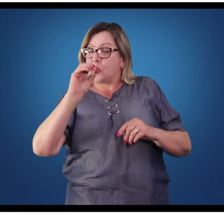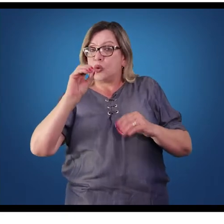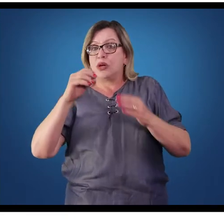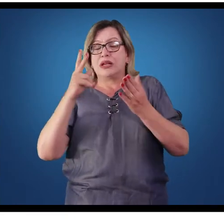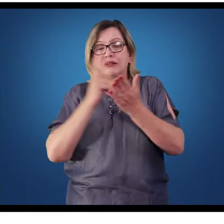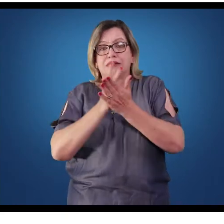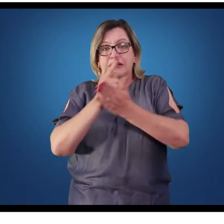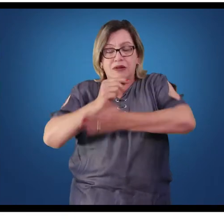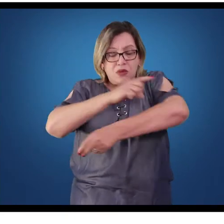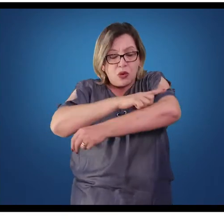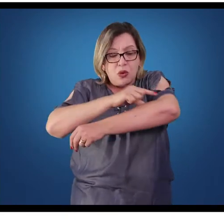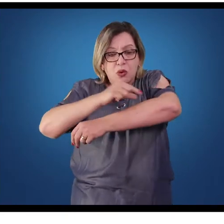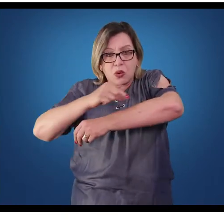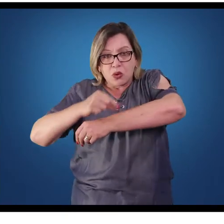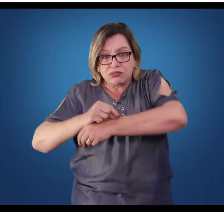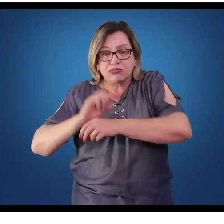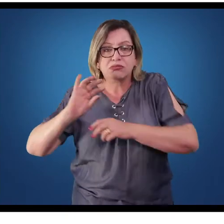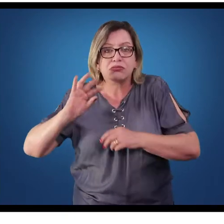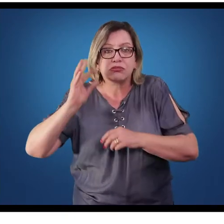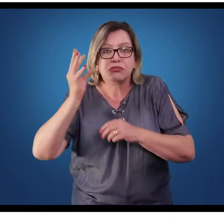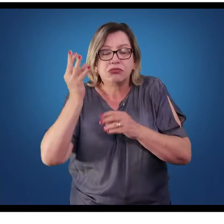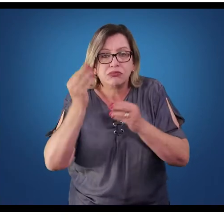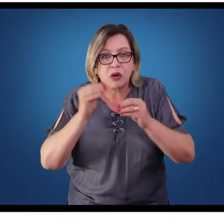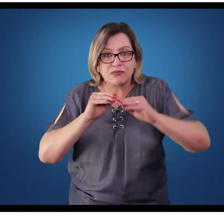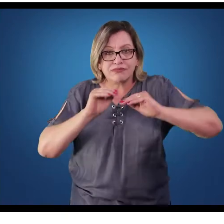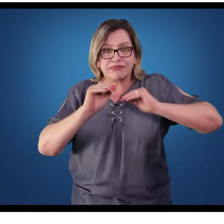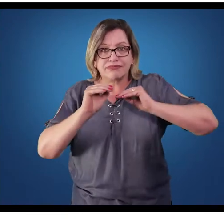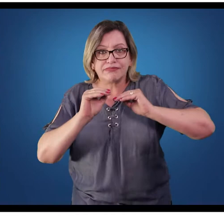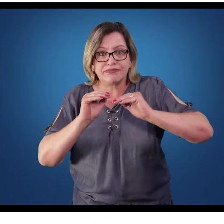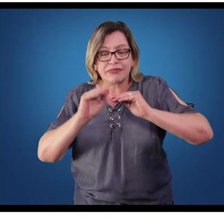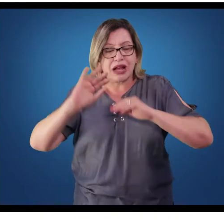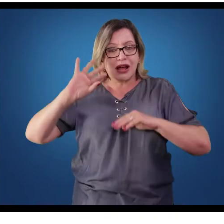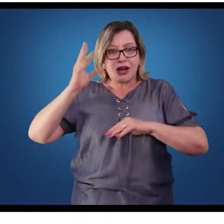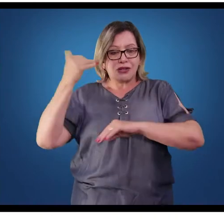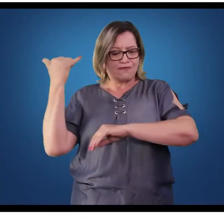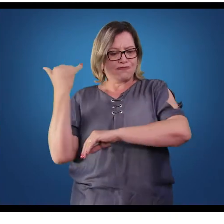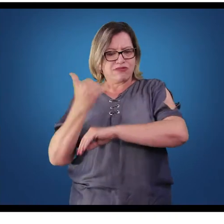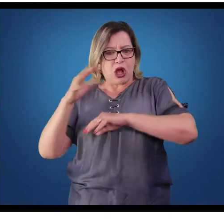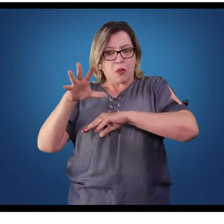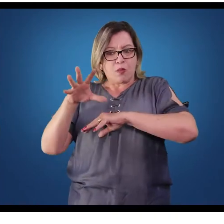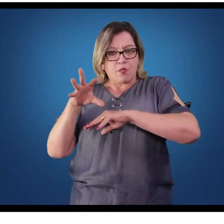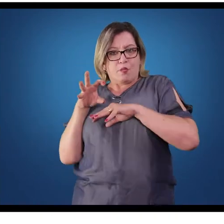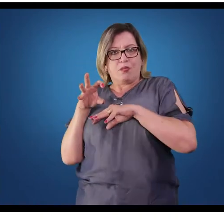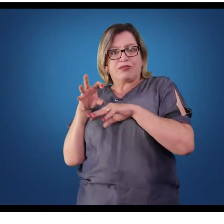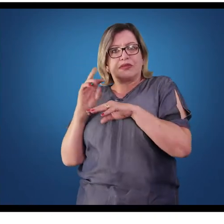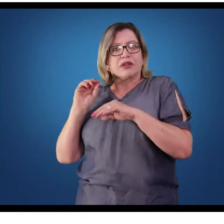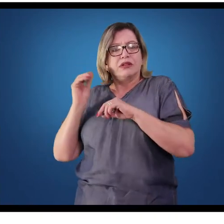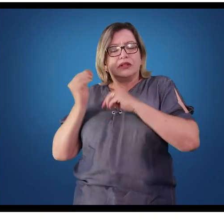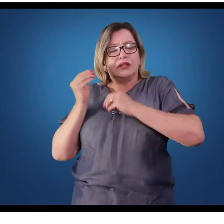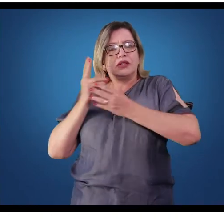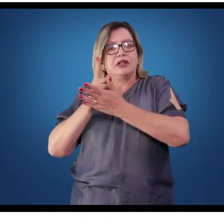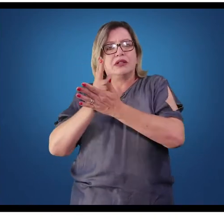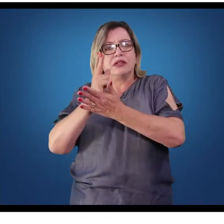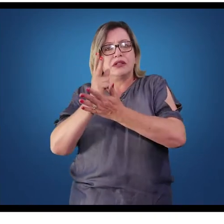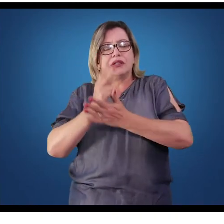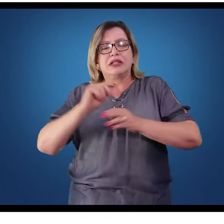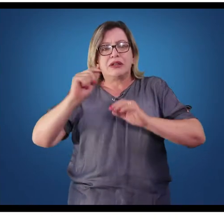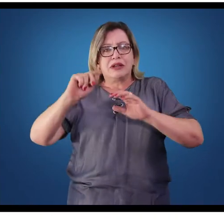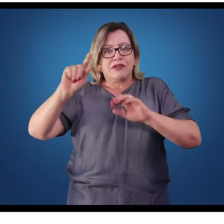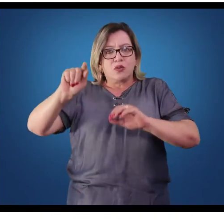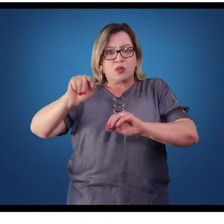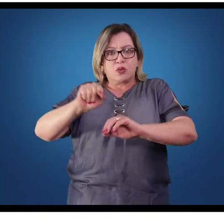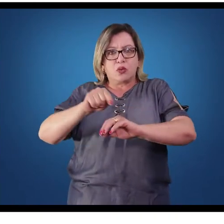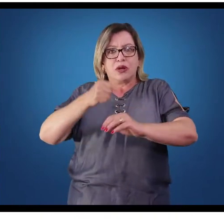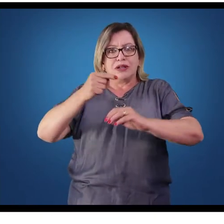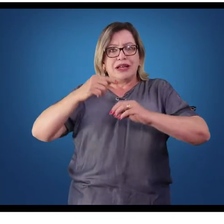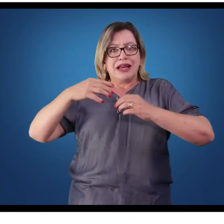fibras musculares ou no tecido muscular, ele recebe a informação de contração. Essa informação, então, ela é transmitida